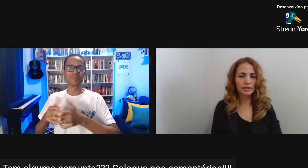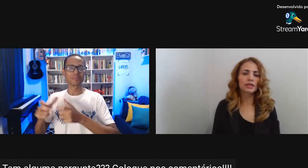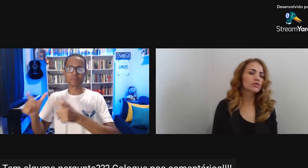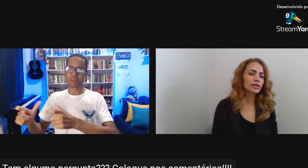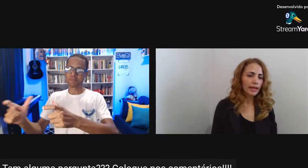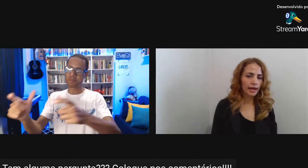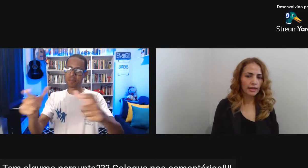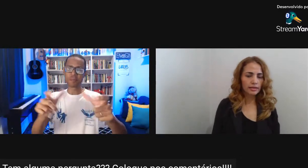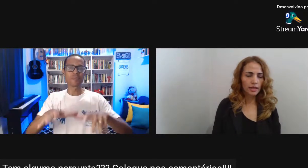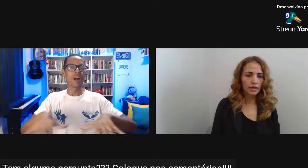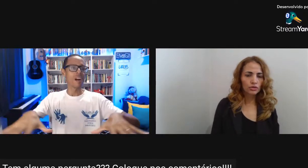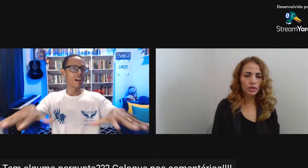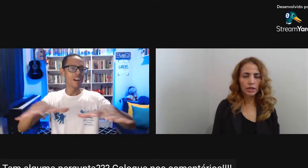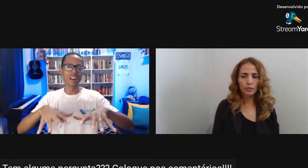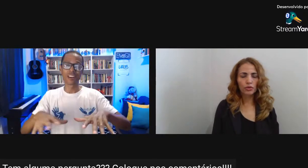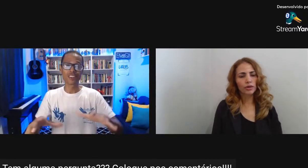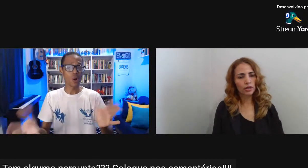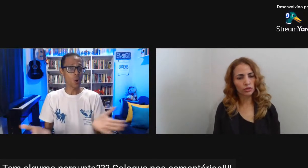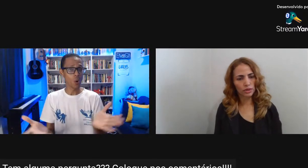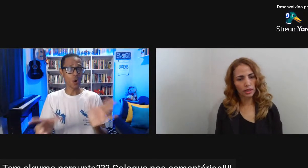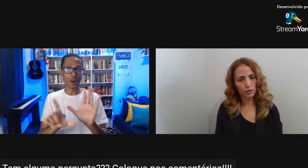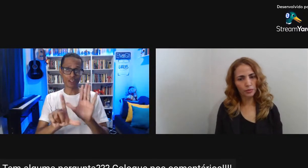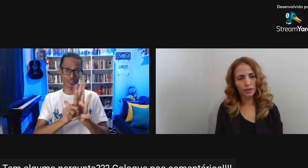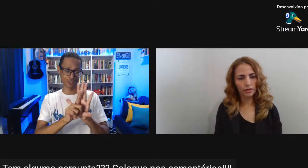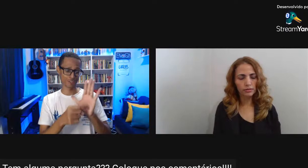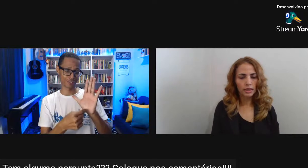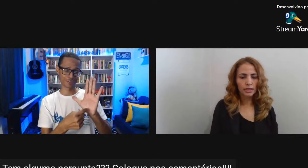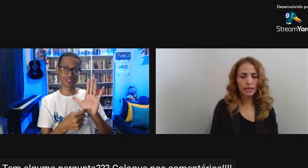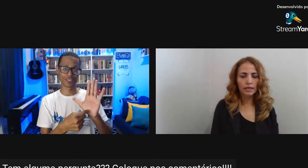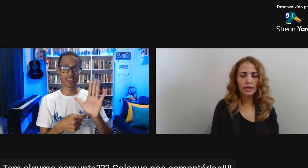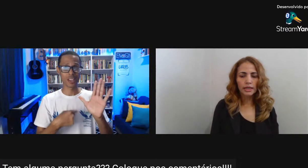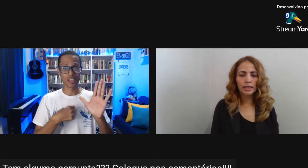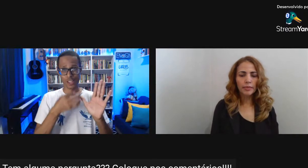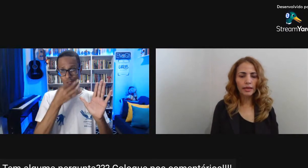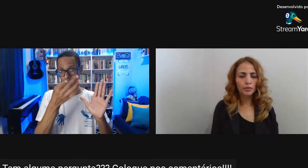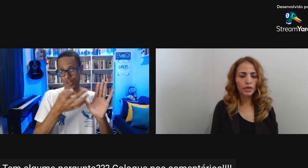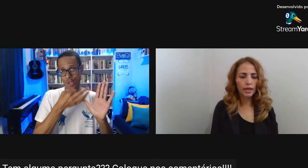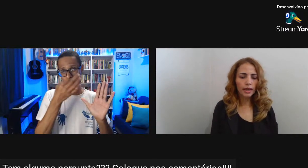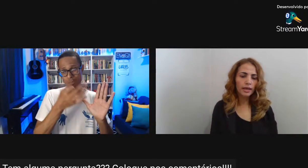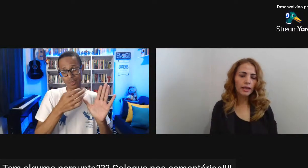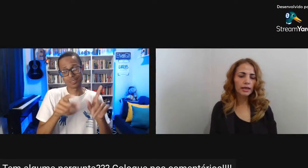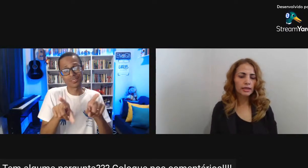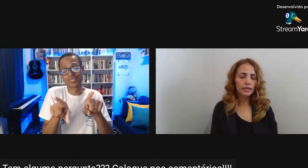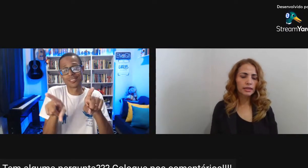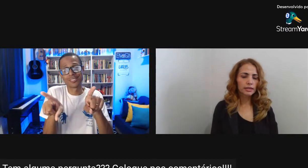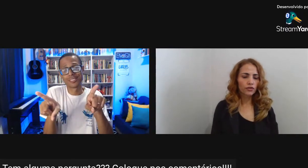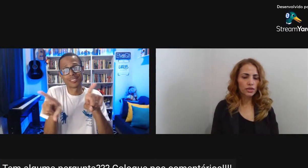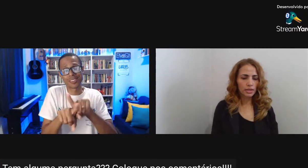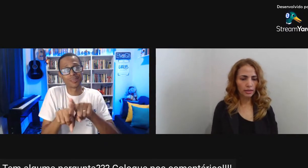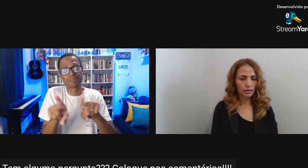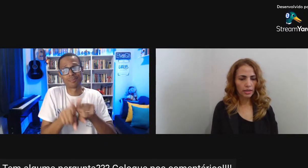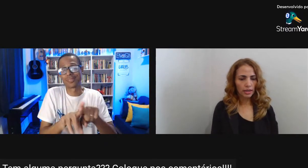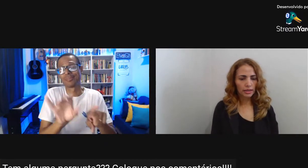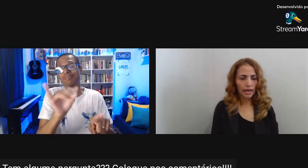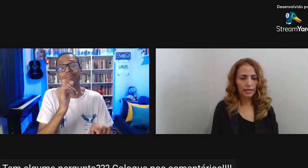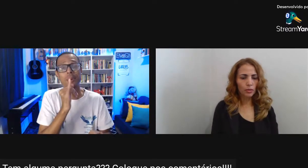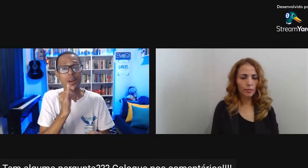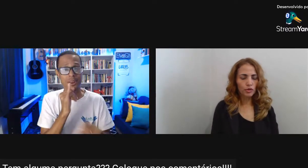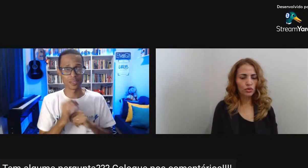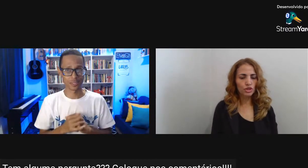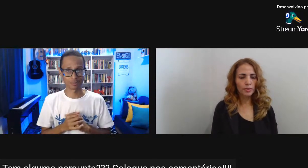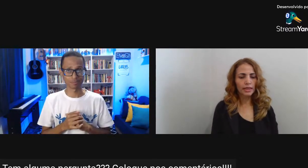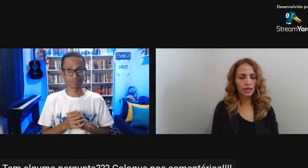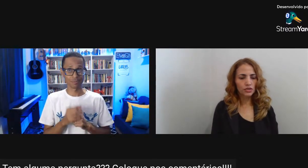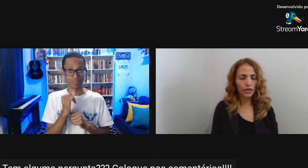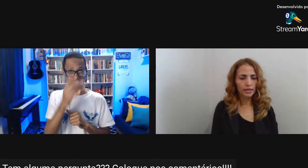mais Pelas questões legais Do que por qualquer outra Na minha opinião E também porque Se você Trata